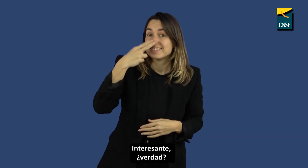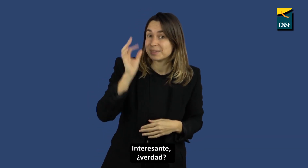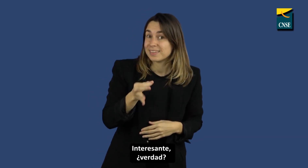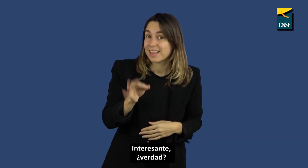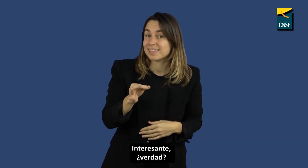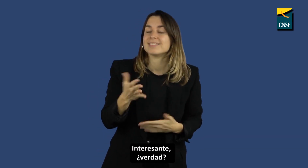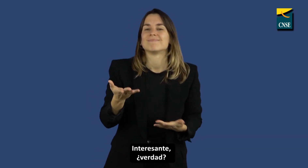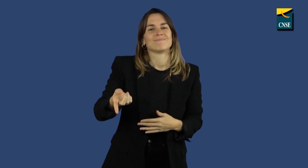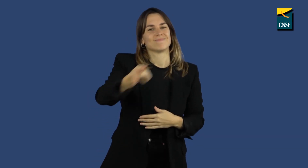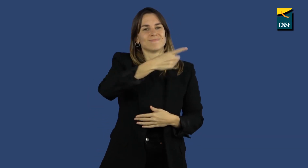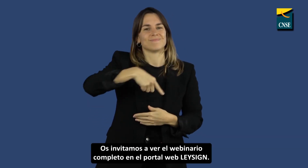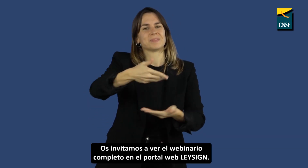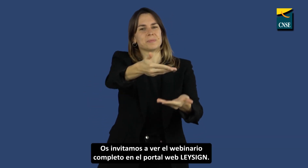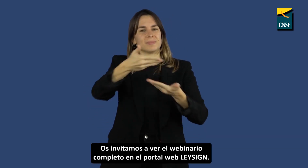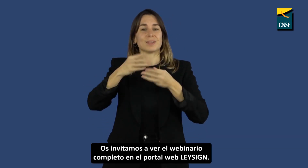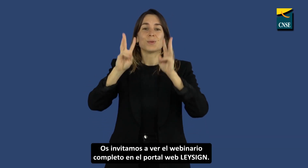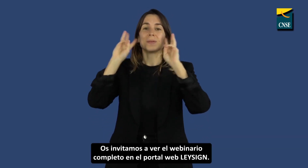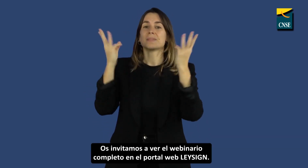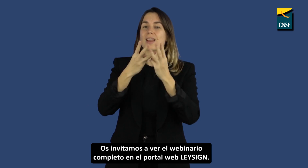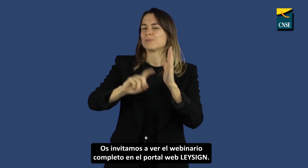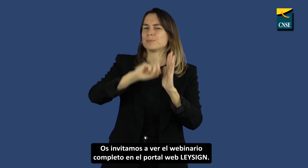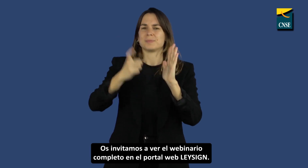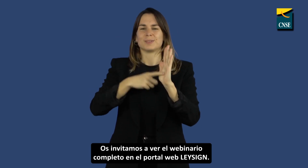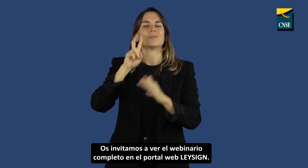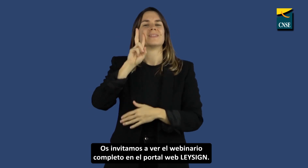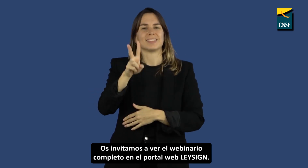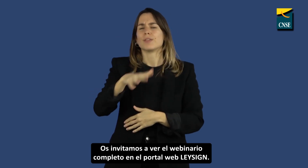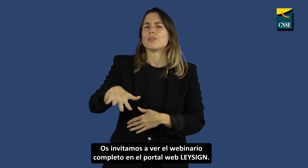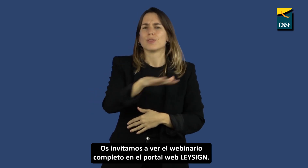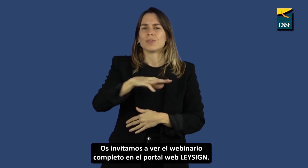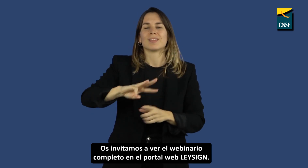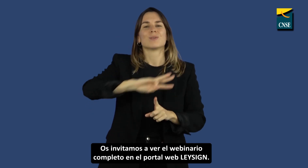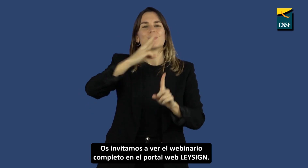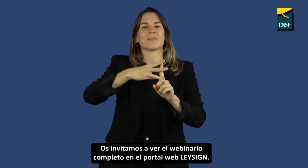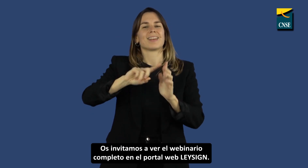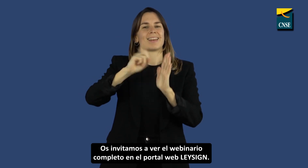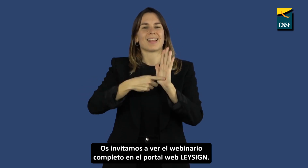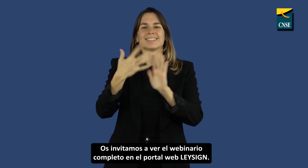Interesante, ¿verdad? Os invitamos a ver el webinario completo en el portal web Leysign.